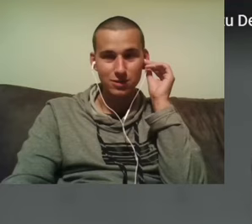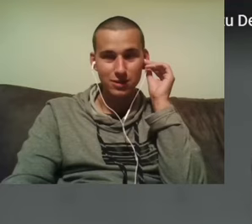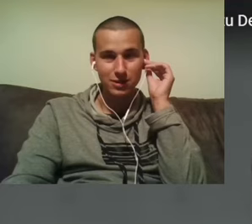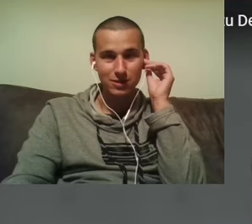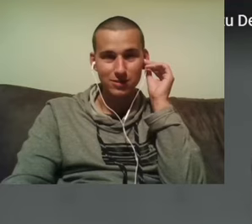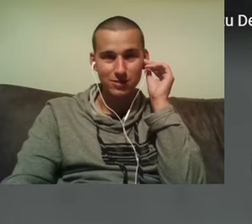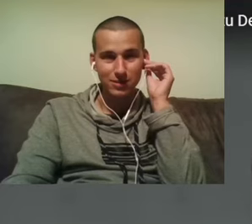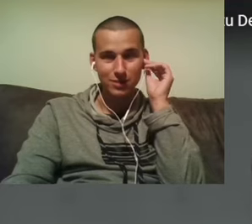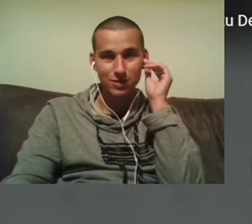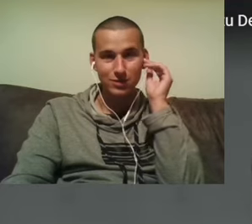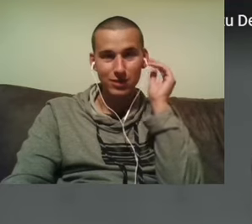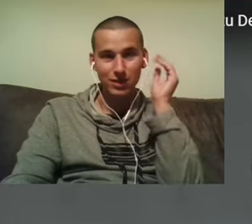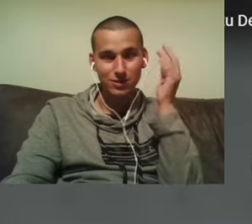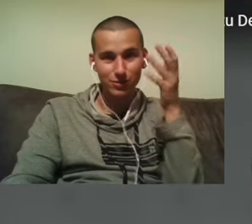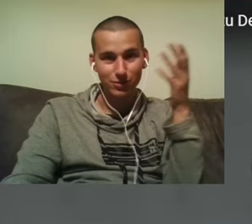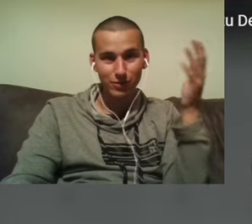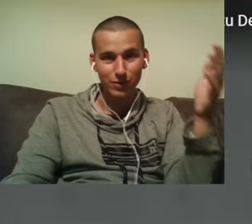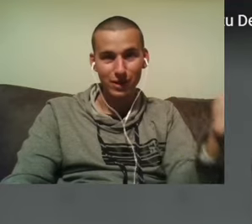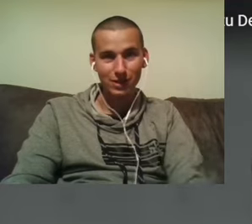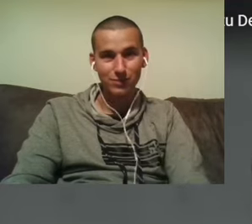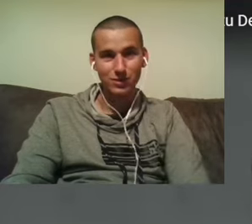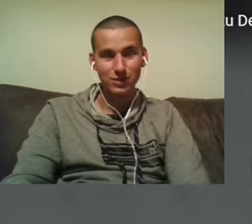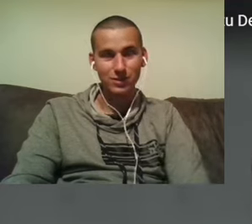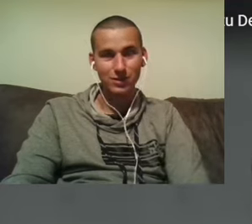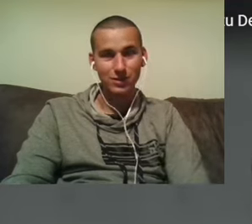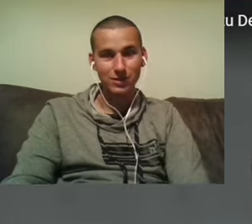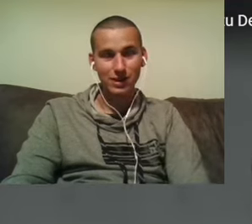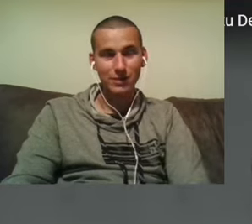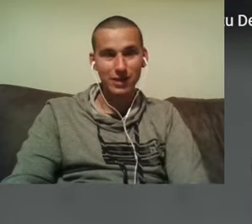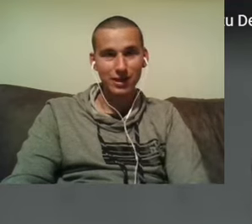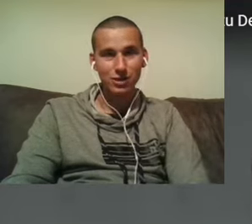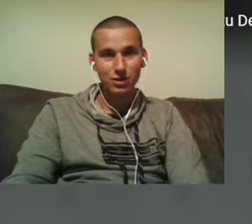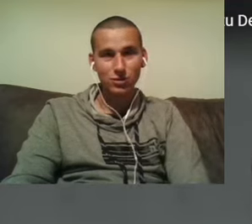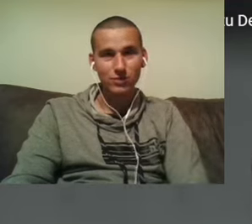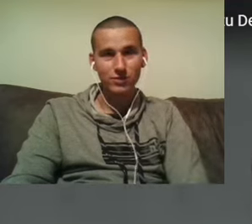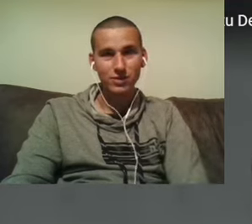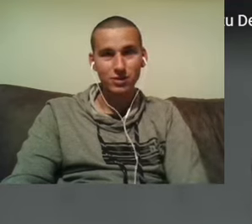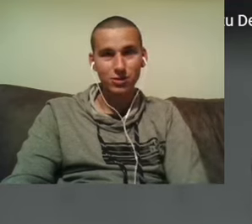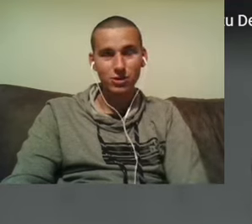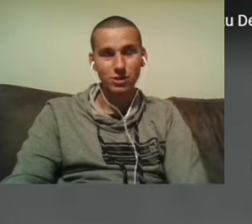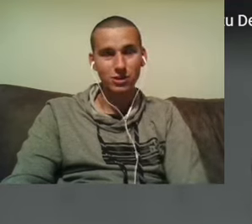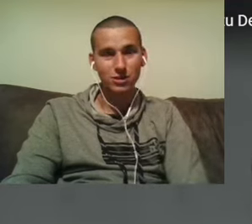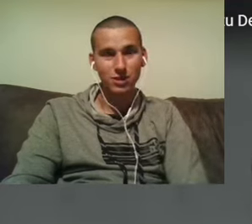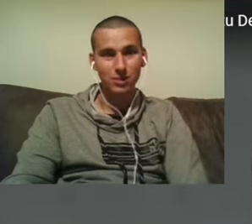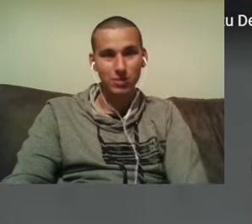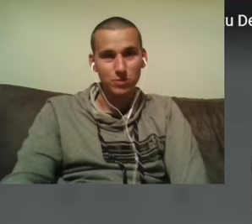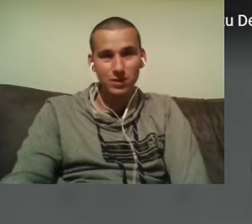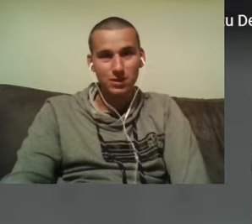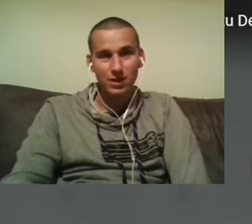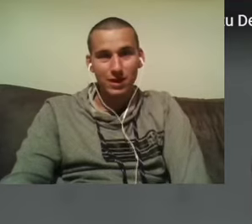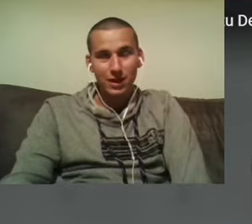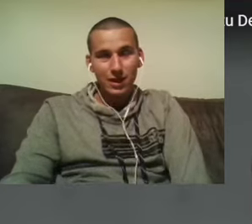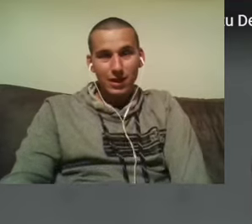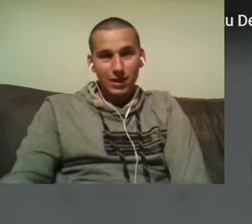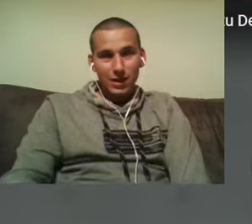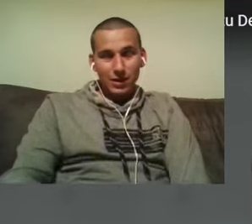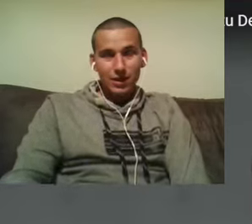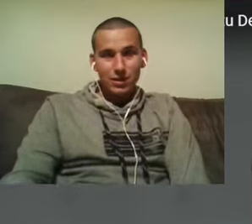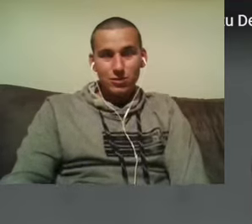Deutschland stationiert. Also auch wir wären Angriffsziel. Amerikanische Atomwaffen sind in Deutschland stationiert. Mehr muss man